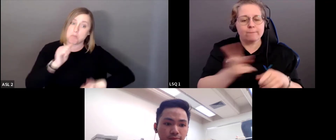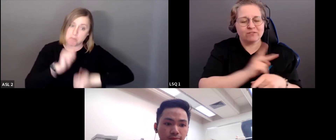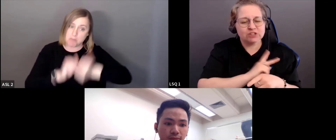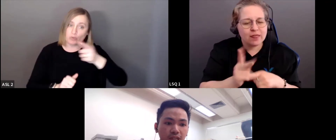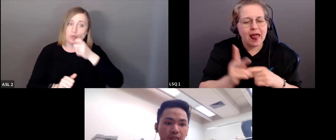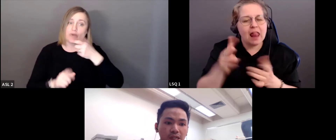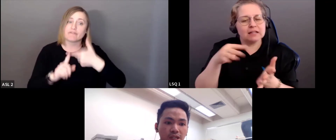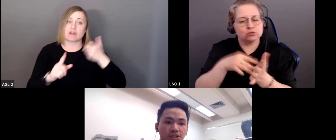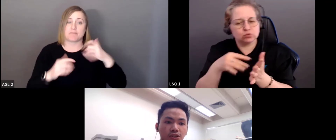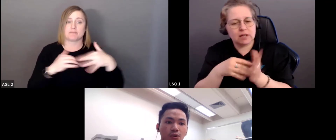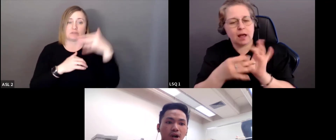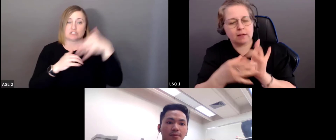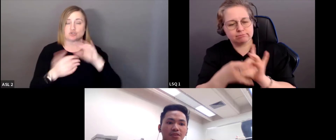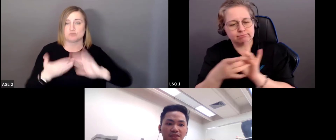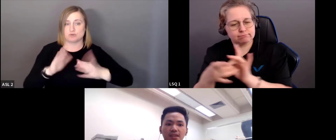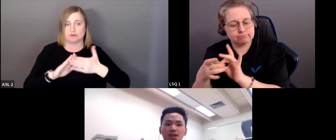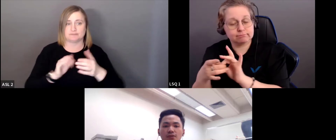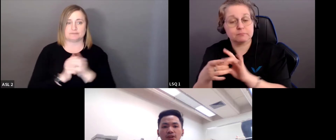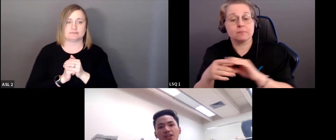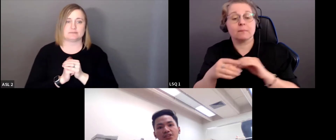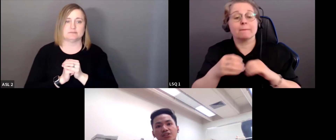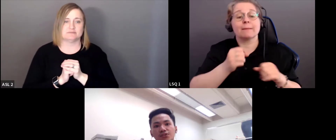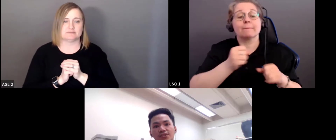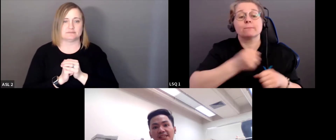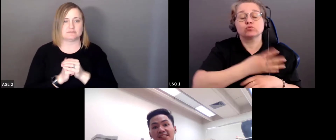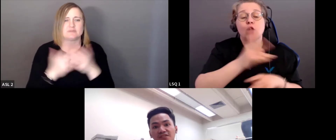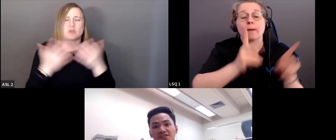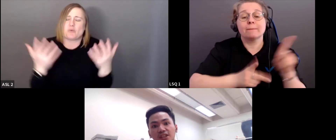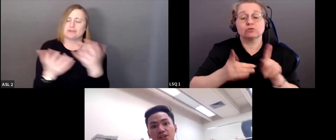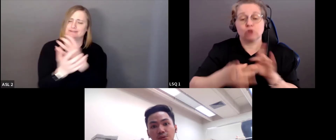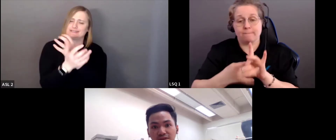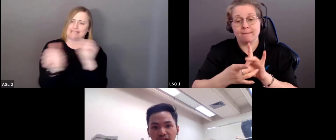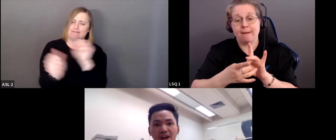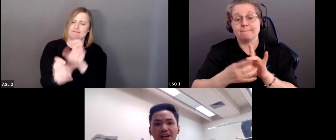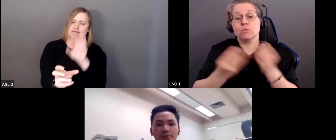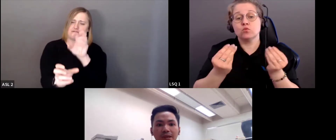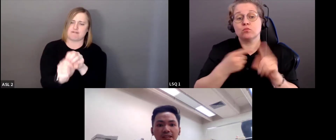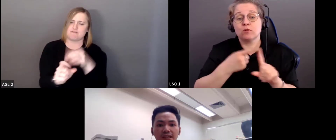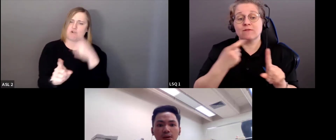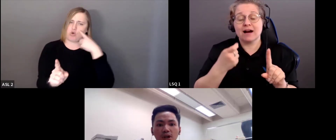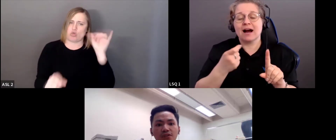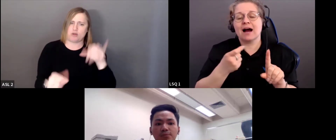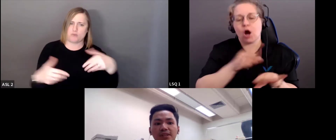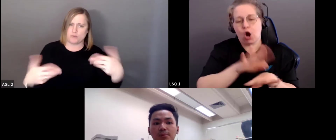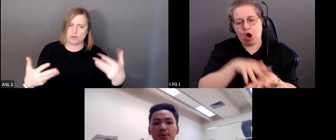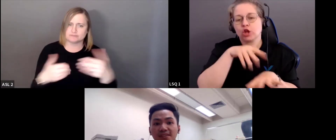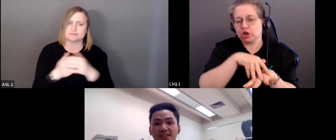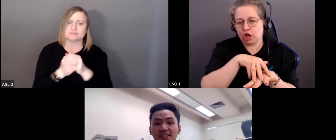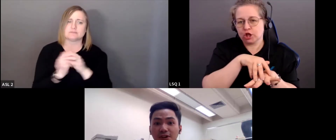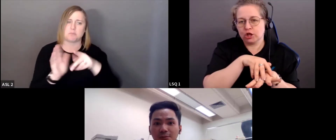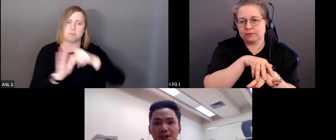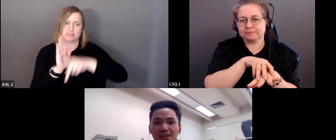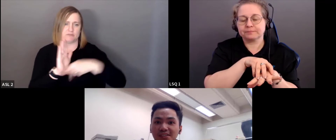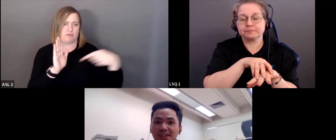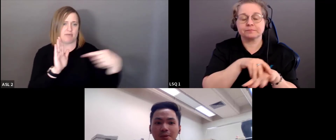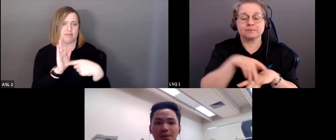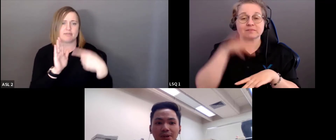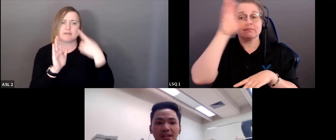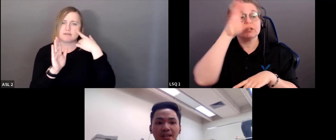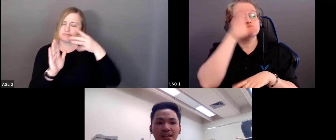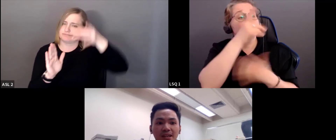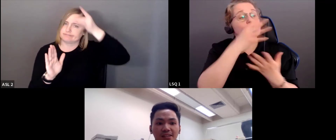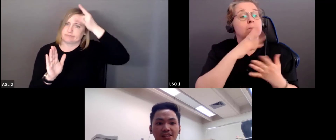et la majorité d'entre eux sont membres de communautés autochtones. Bon, quand on pense à un environnement sûr et